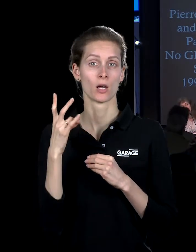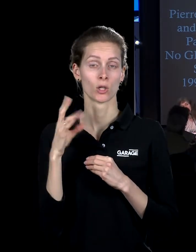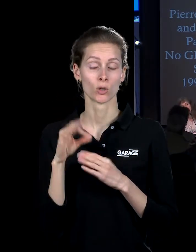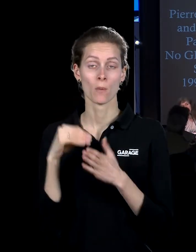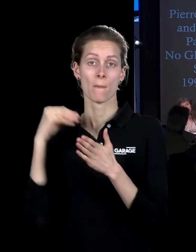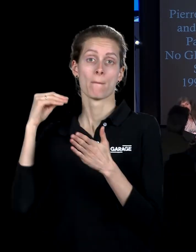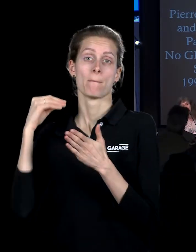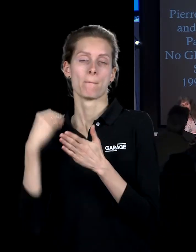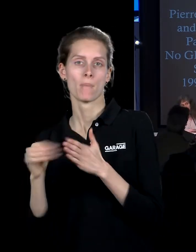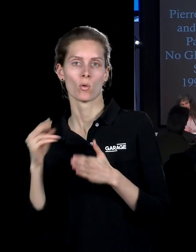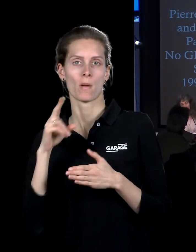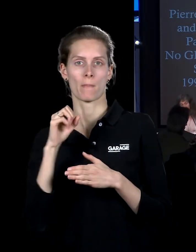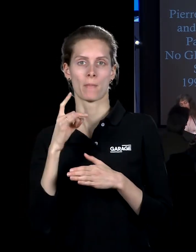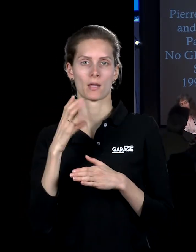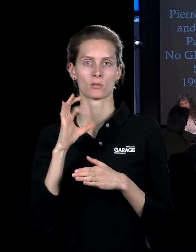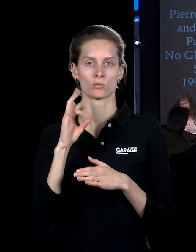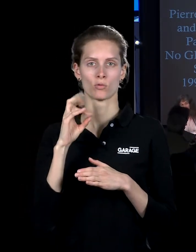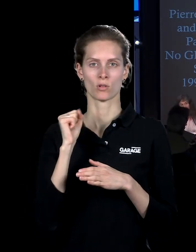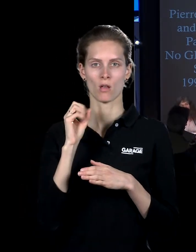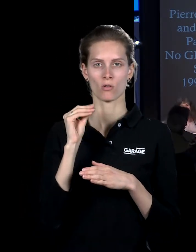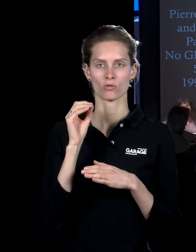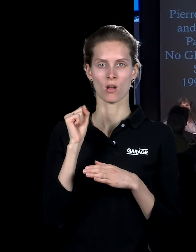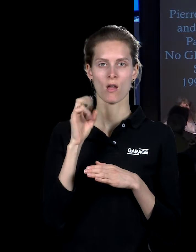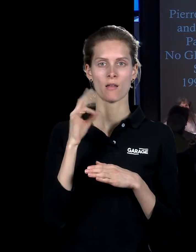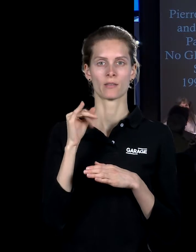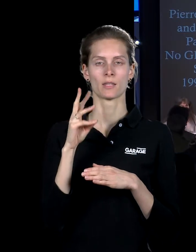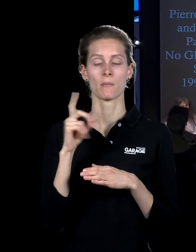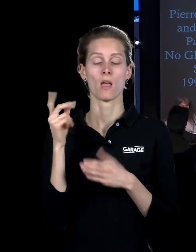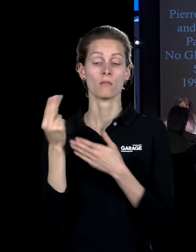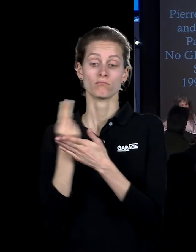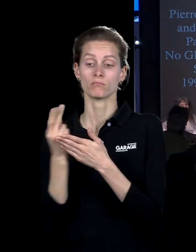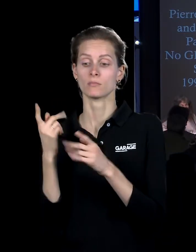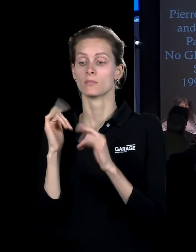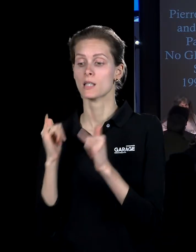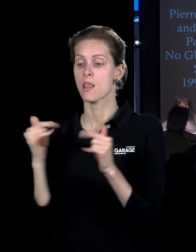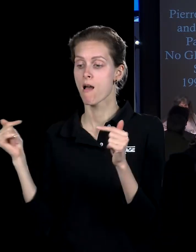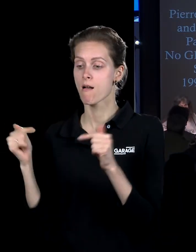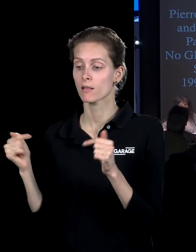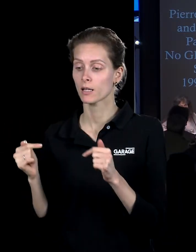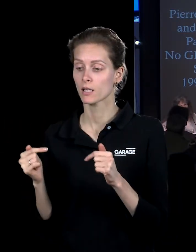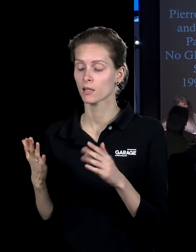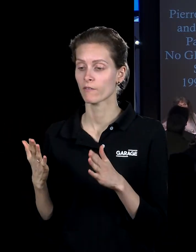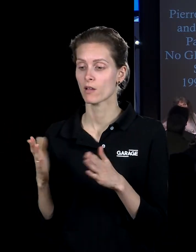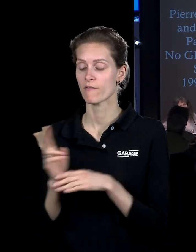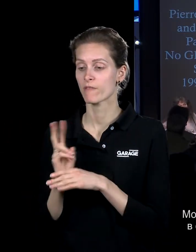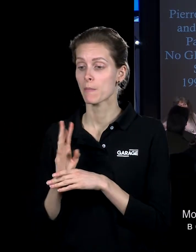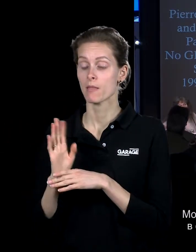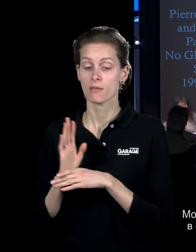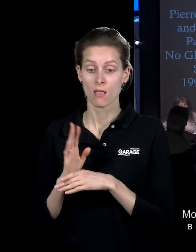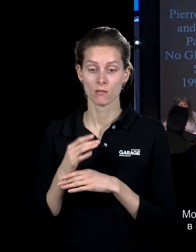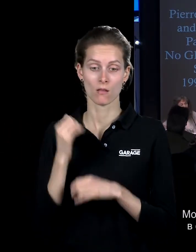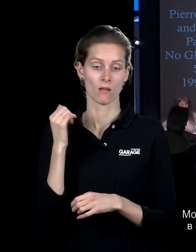аниме, персонажа, который не нарисован для конкретного мультфильма, а вот как безработный актер существует как статист.